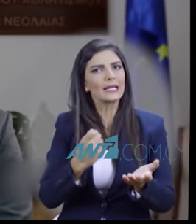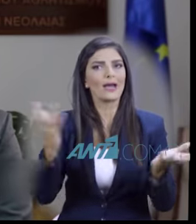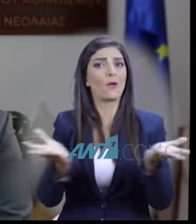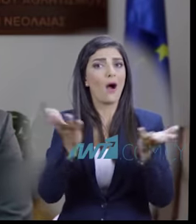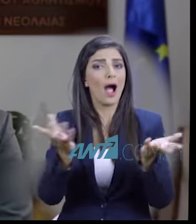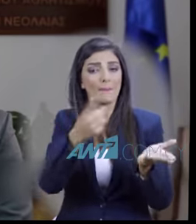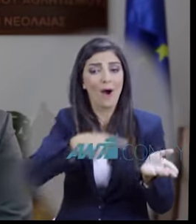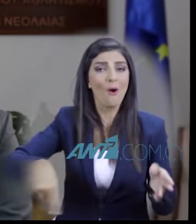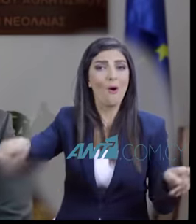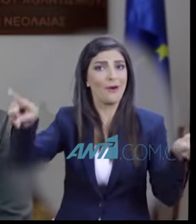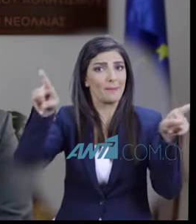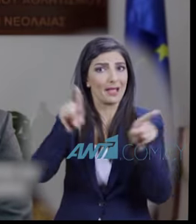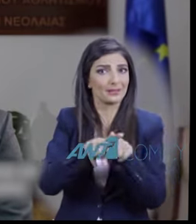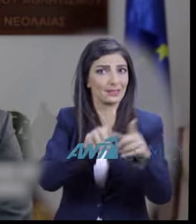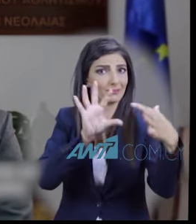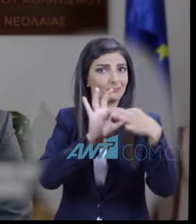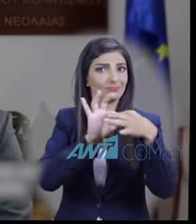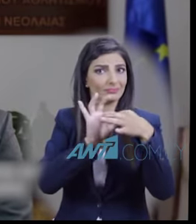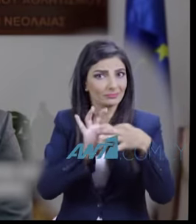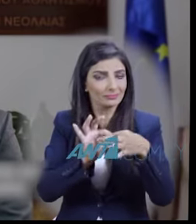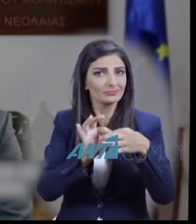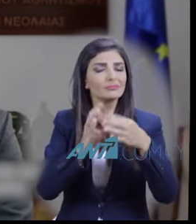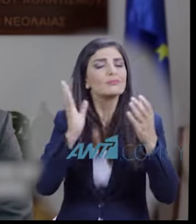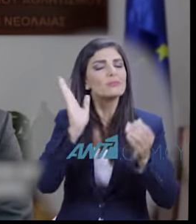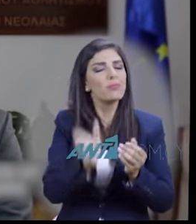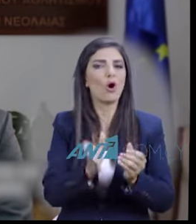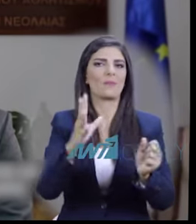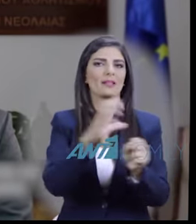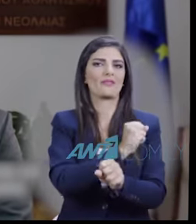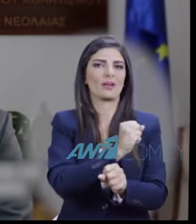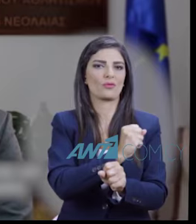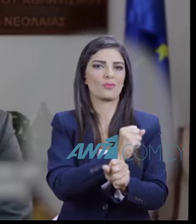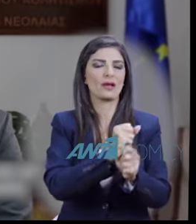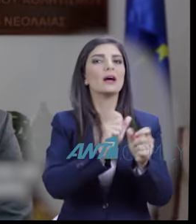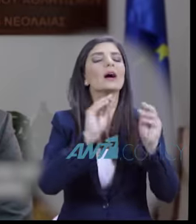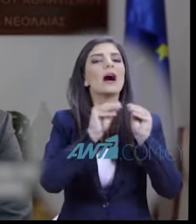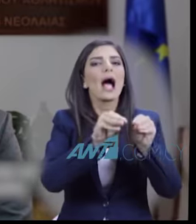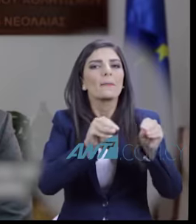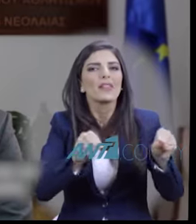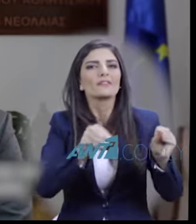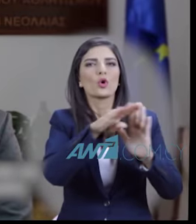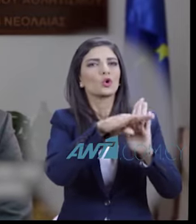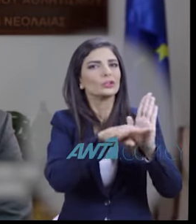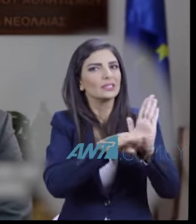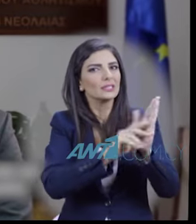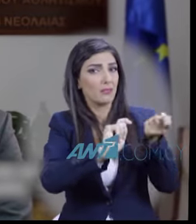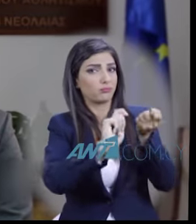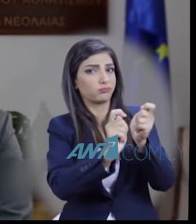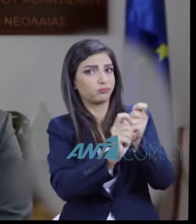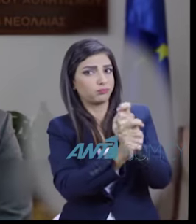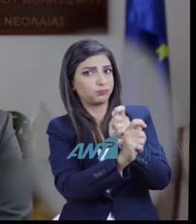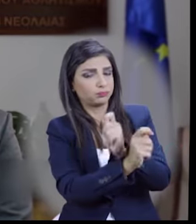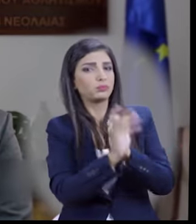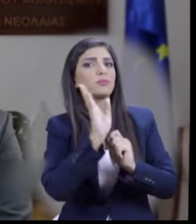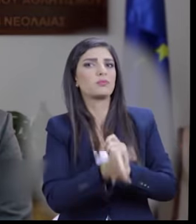και κοινής σύμπλευσης μπορούμε να επιτύχουμε τη μετεξέλιξη του σύγχρονου εκπαιδευτικού συστήματος